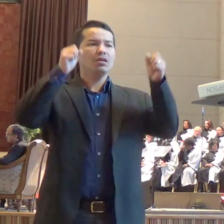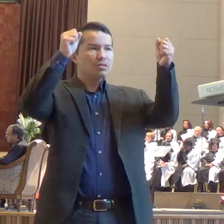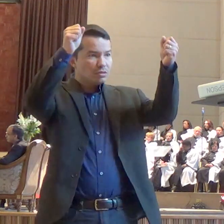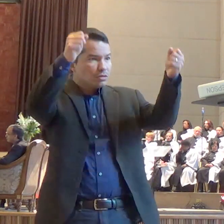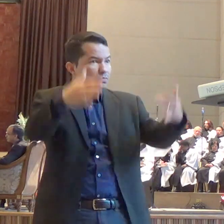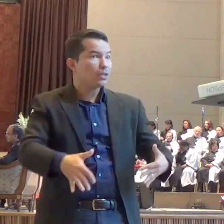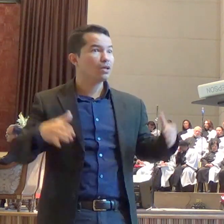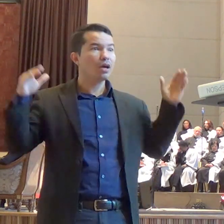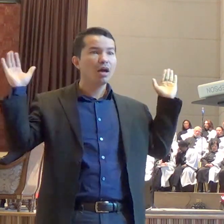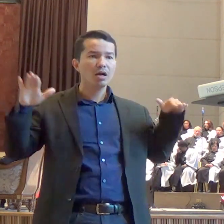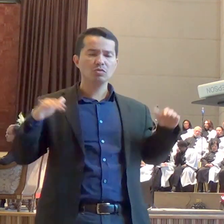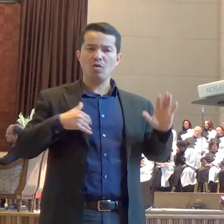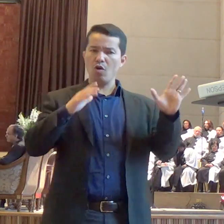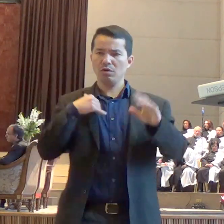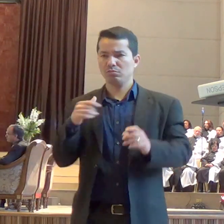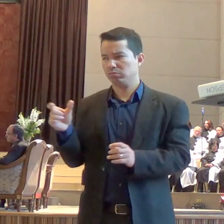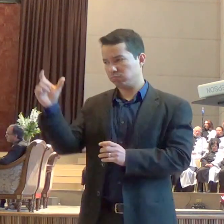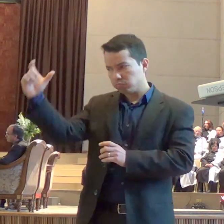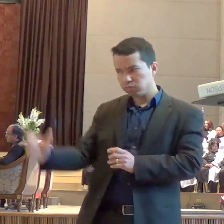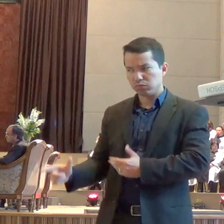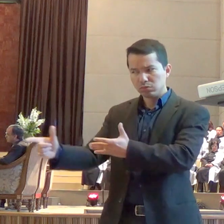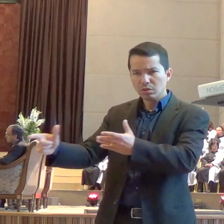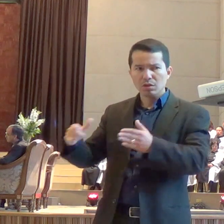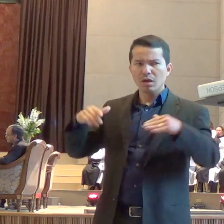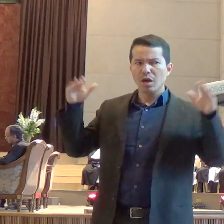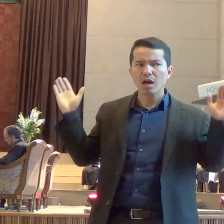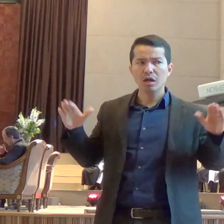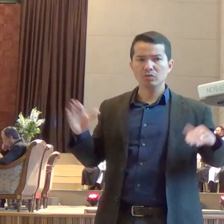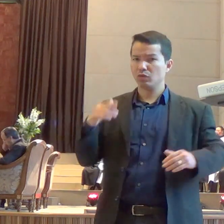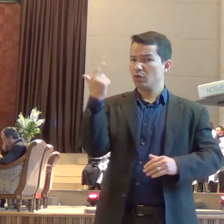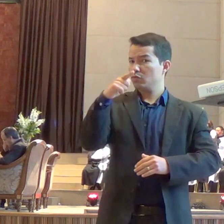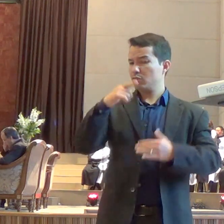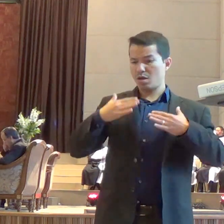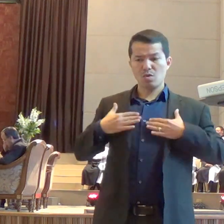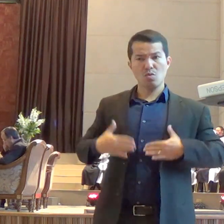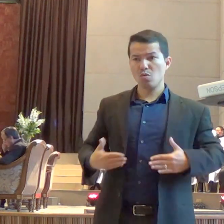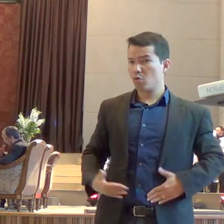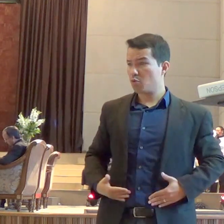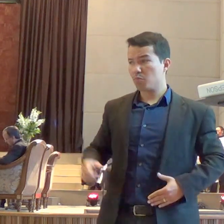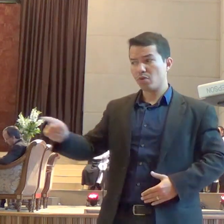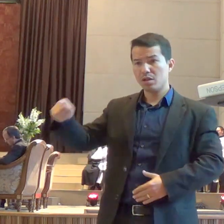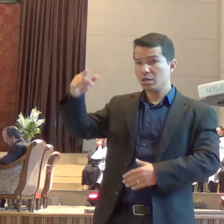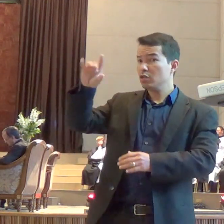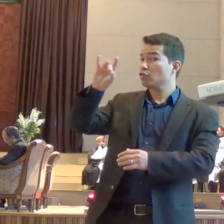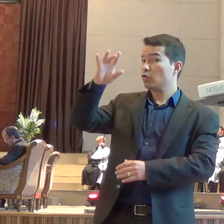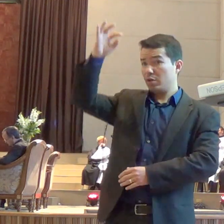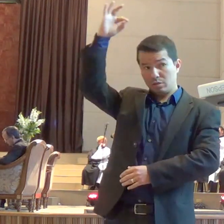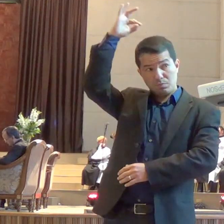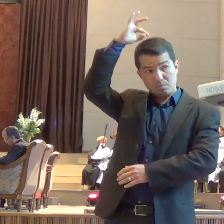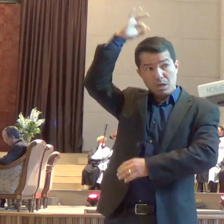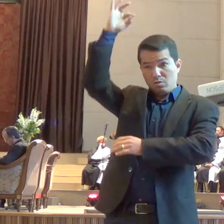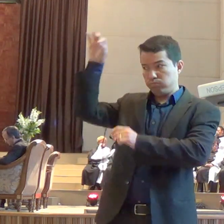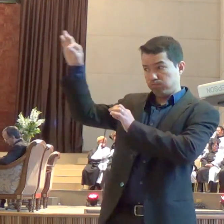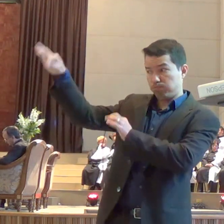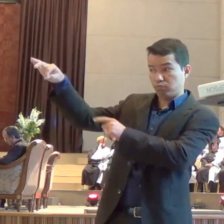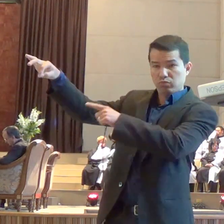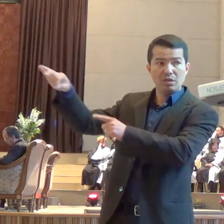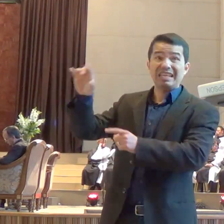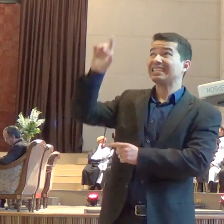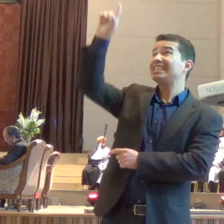anjo é uma criatura espiritual sem corpo criada por Deus para o serviço da cristandade da